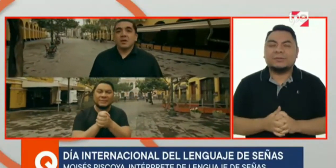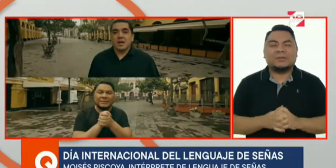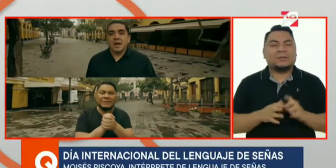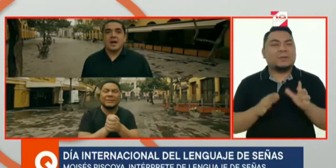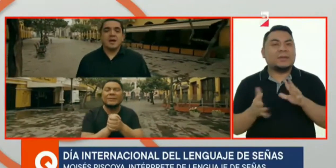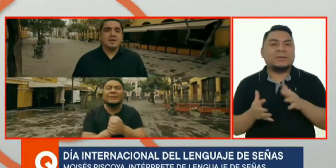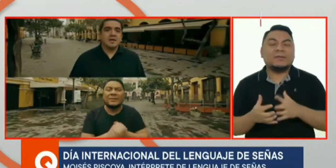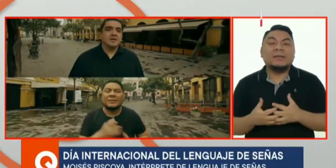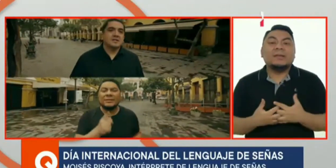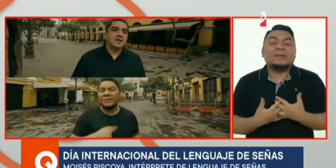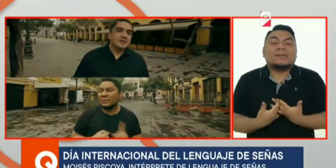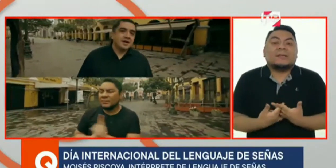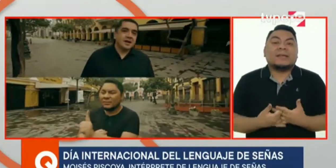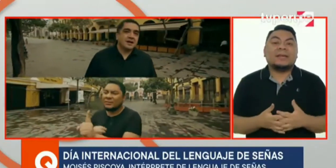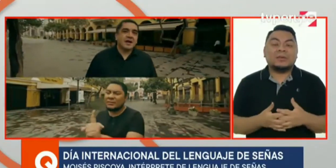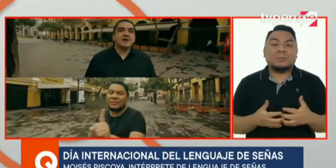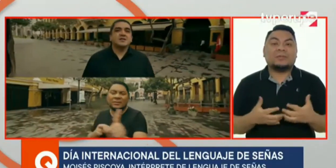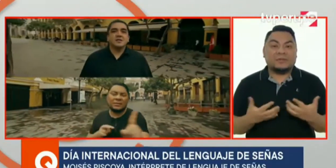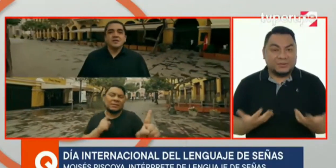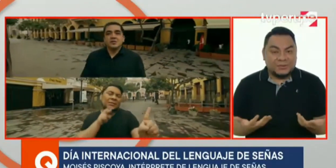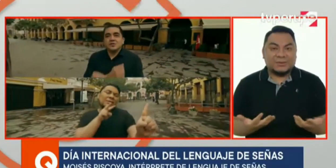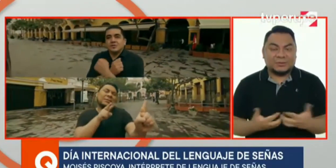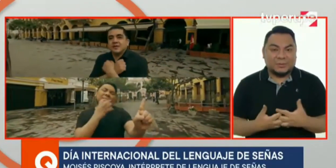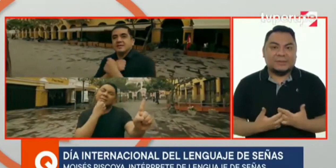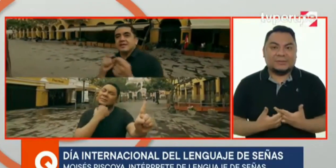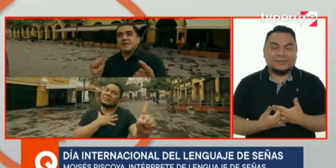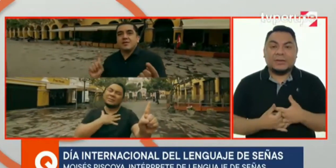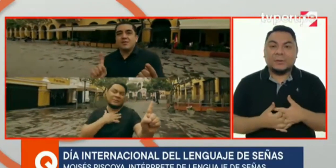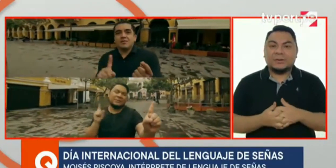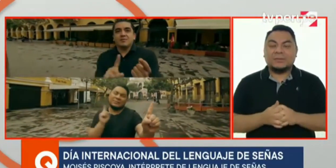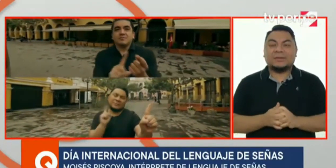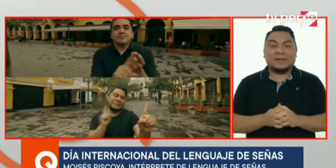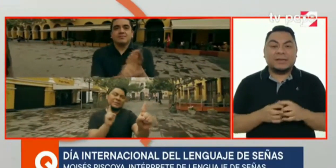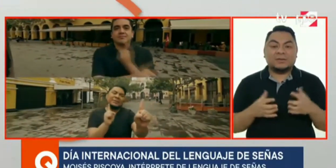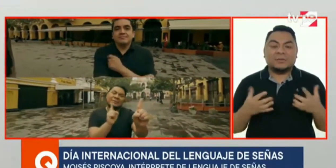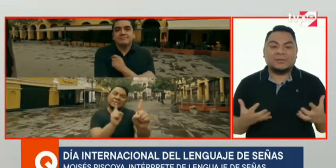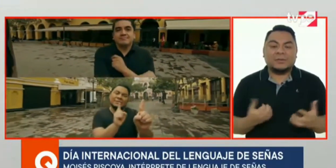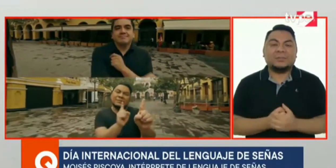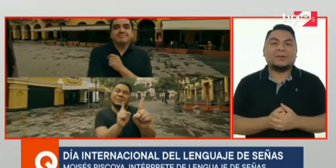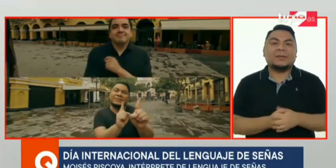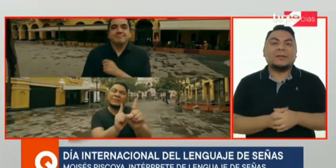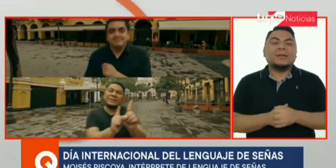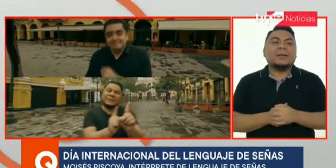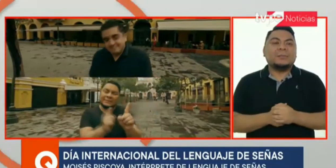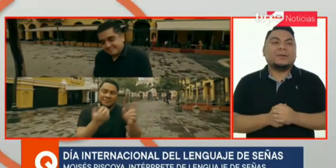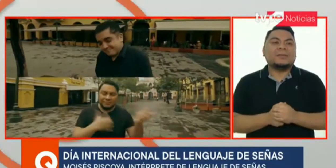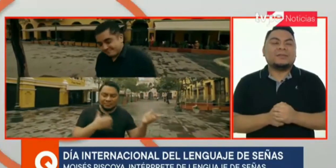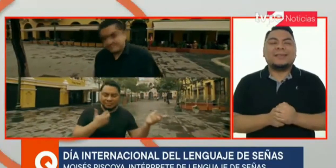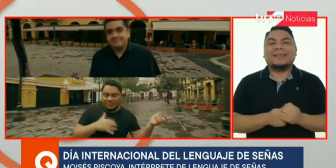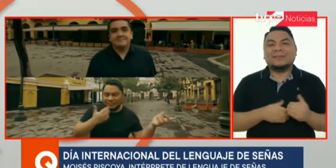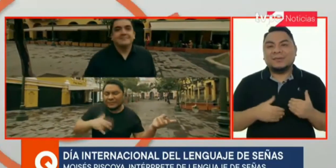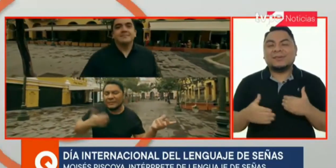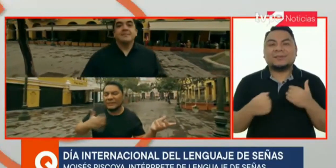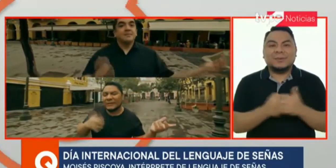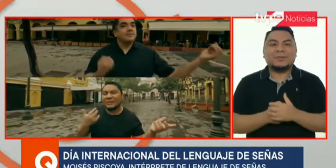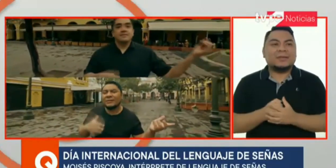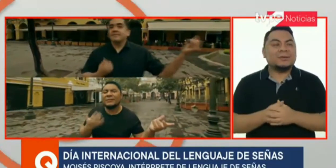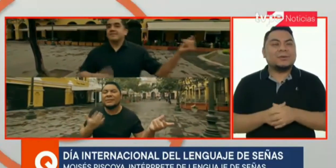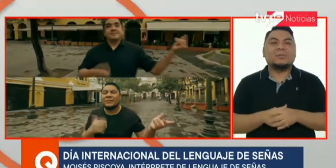19 años, sin saber que era una profesión en otros países. Ya cuando me enteré que era una profesión, pues desde entonces estoy luchando con